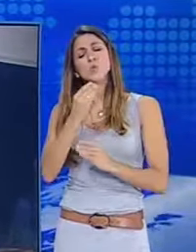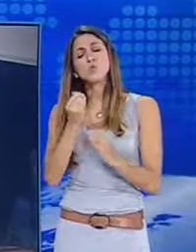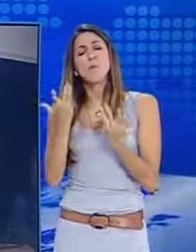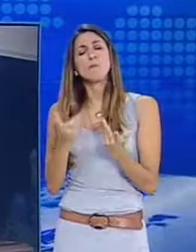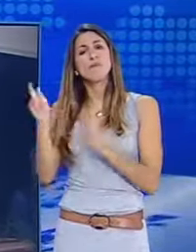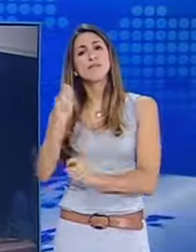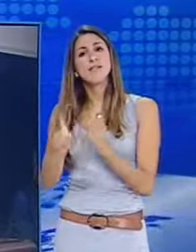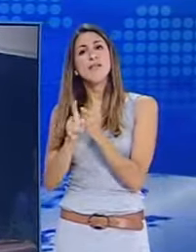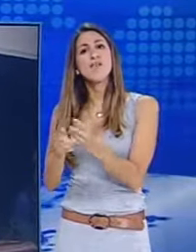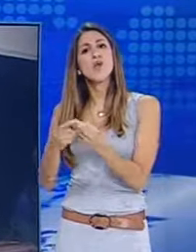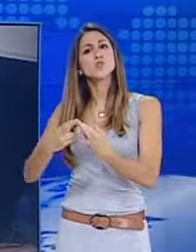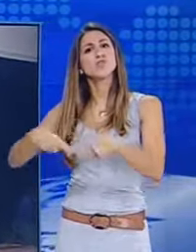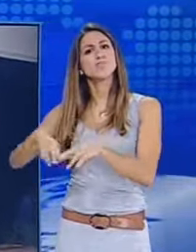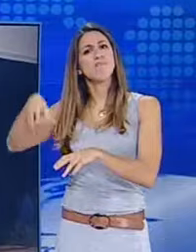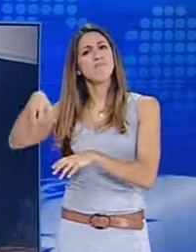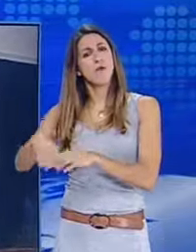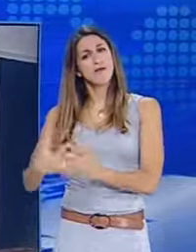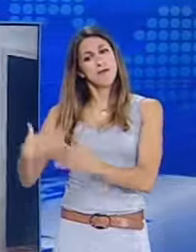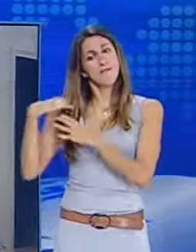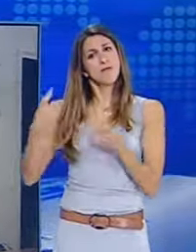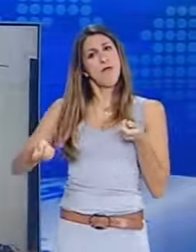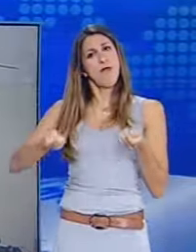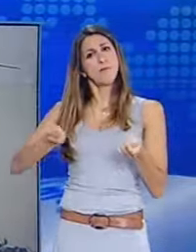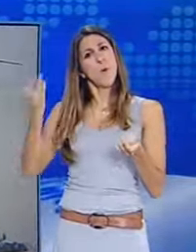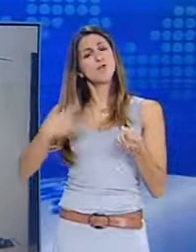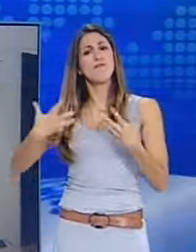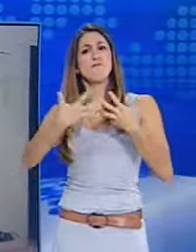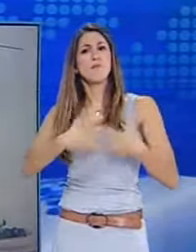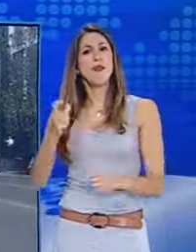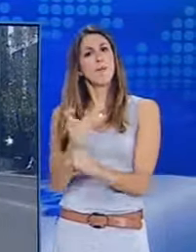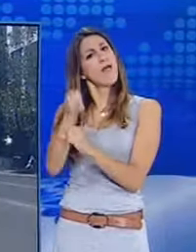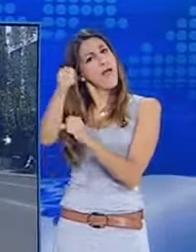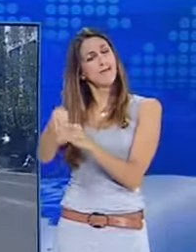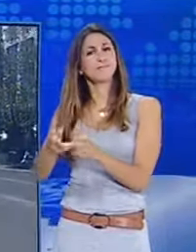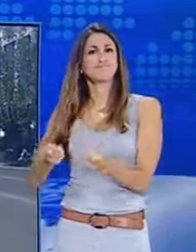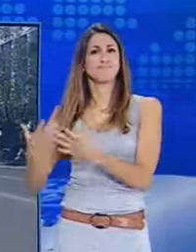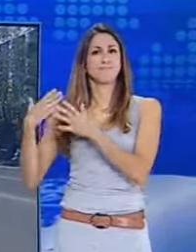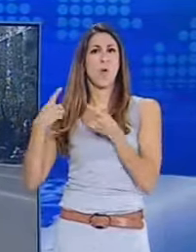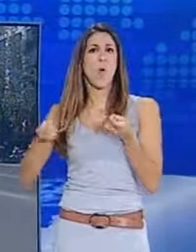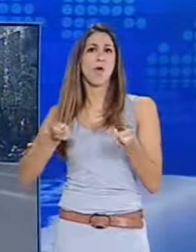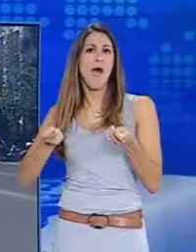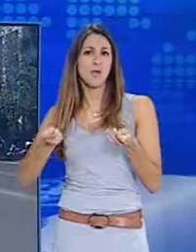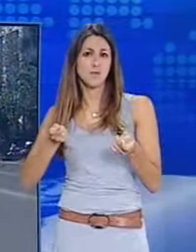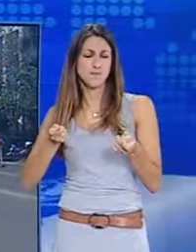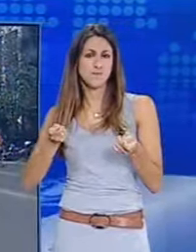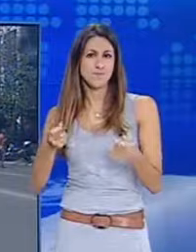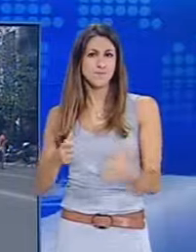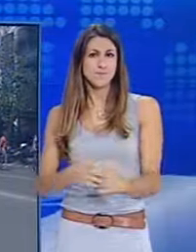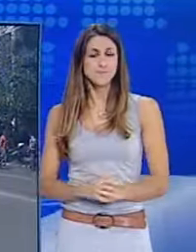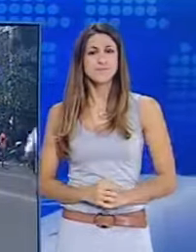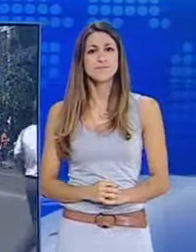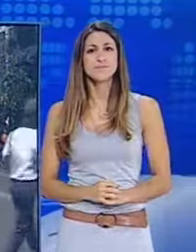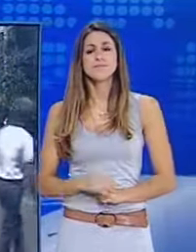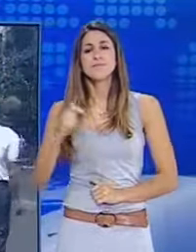υπό δημόσιο έλεγχο, στον οποίο θα ενταχθούν όλες οι αμυντικές βιομηχανίες. Με προσωπικό ασφαλείας λειτουργήσαν σήμερα τα δημόσια